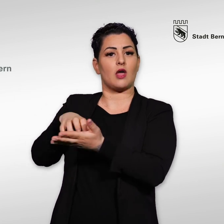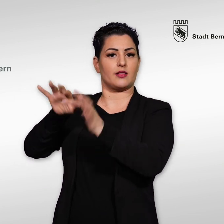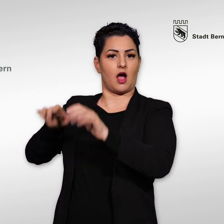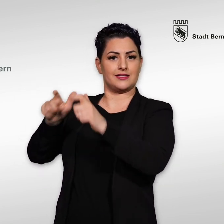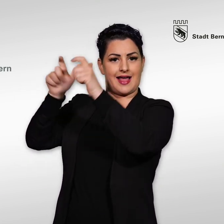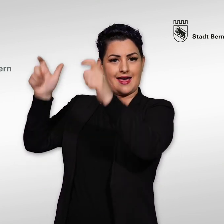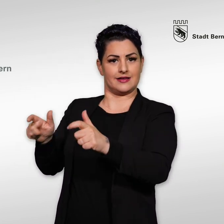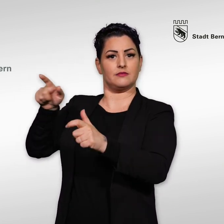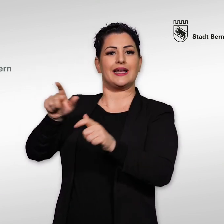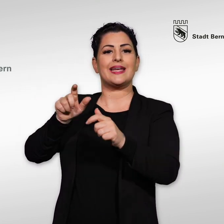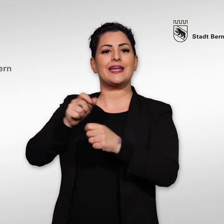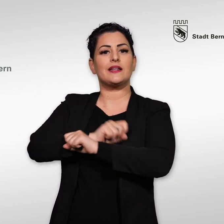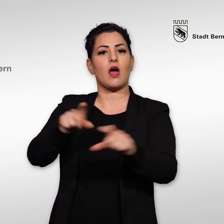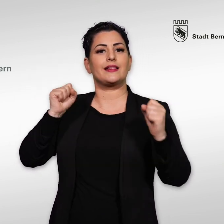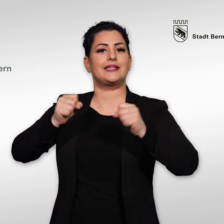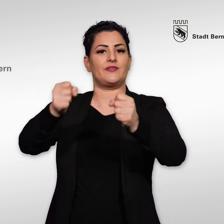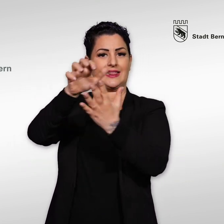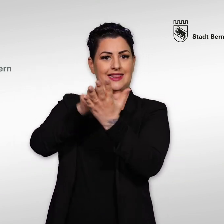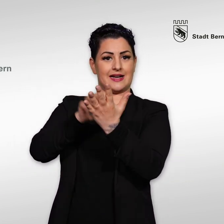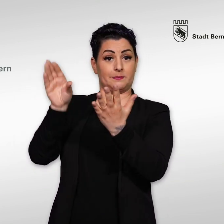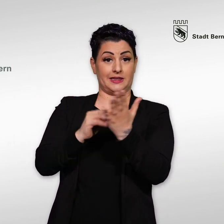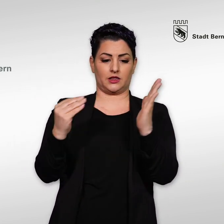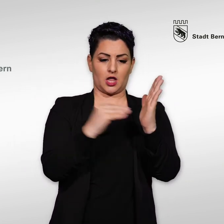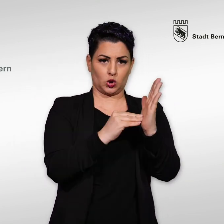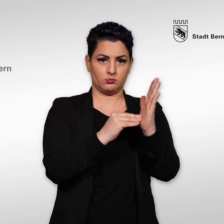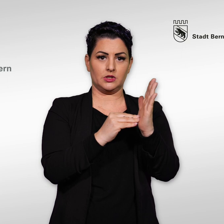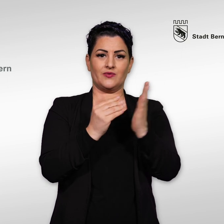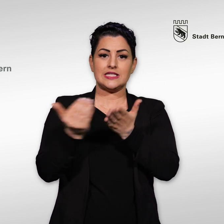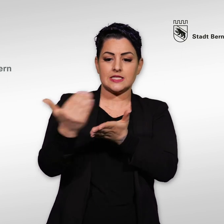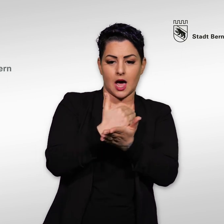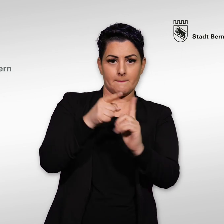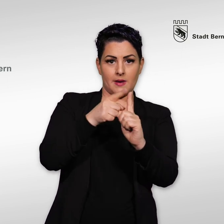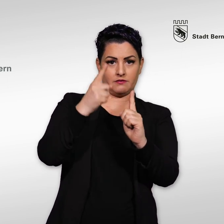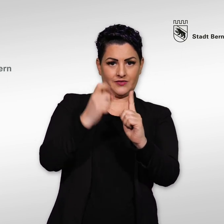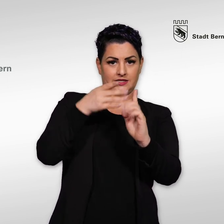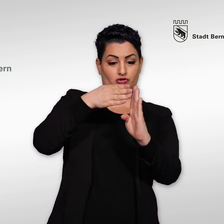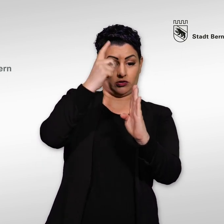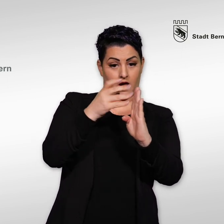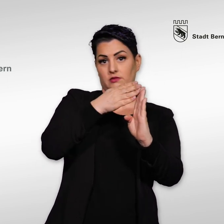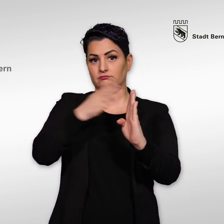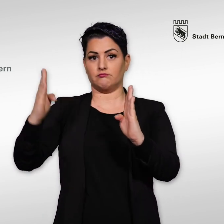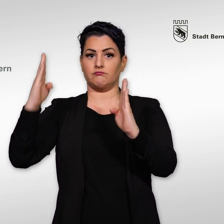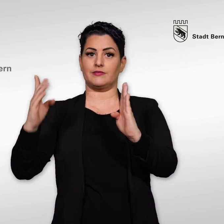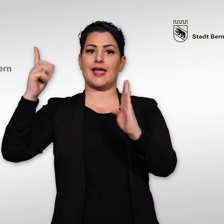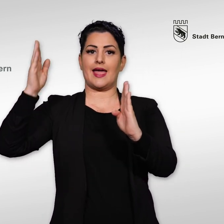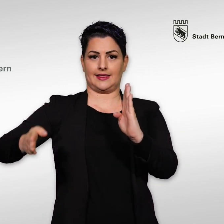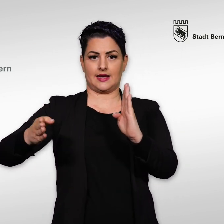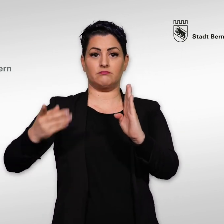Zu Beginn der Unterschriftensammlung veröffentlicht die Stadtkanzlei den Initiativtext sowie Beginn und Ende der Sammelfrist im